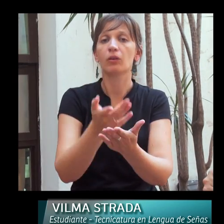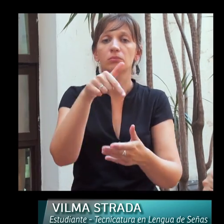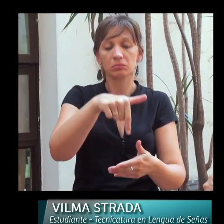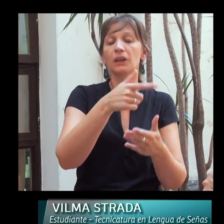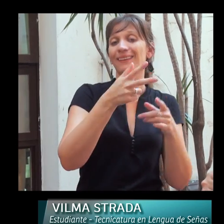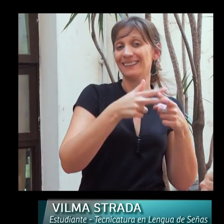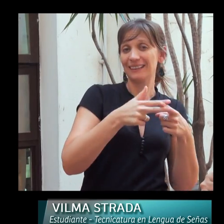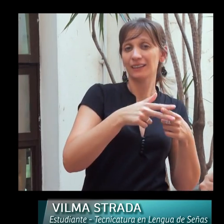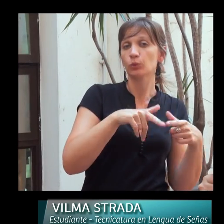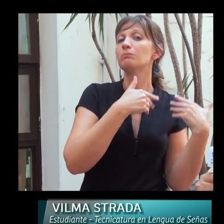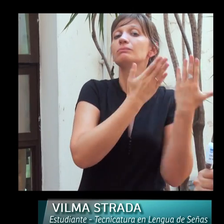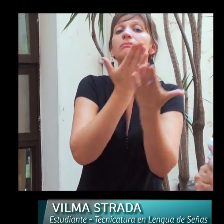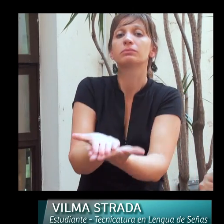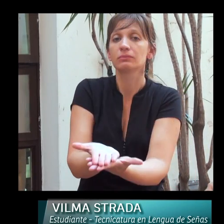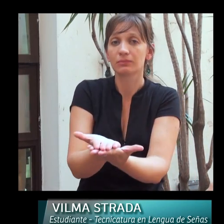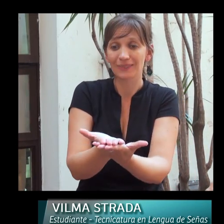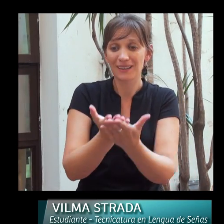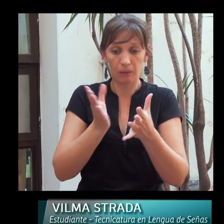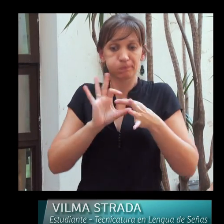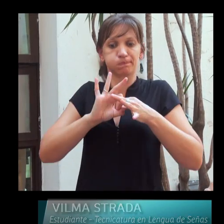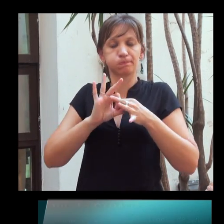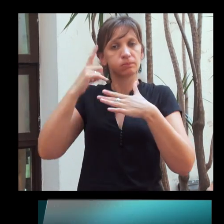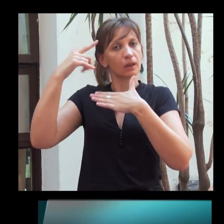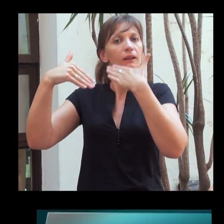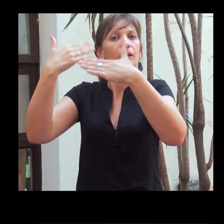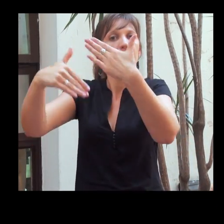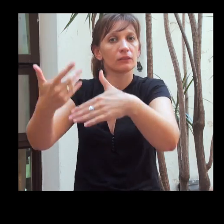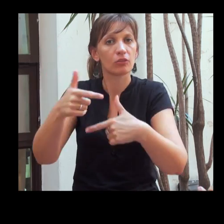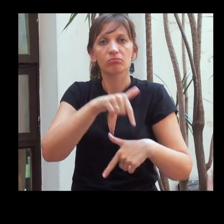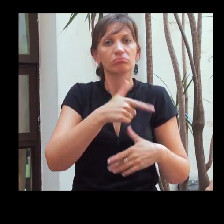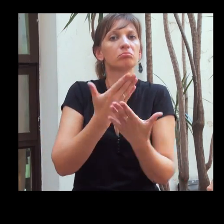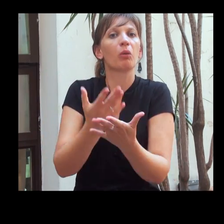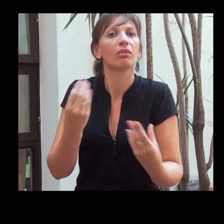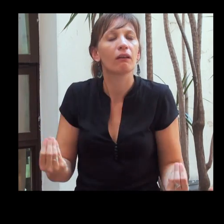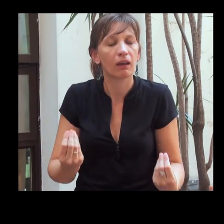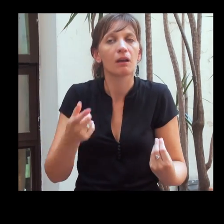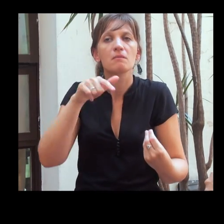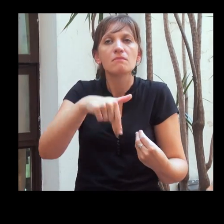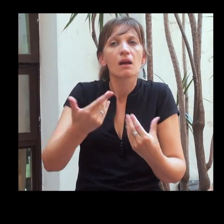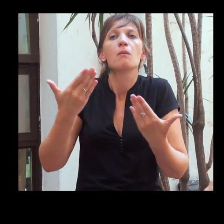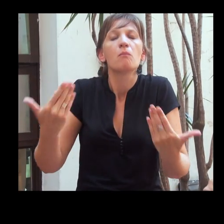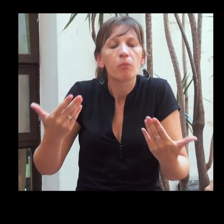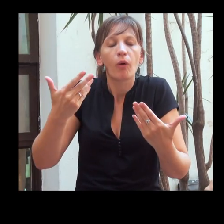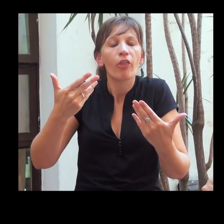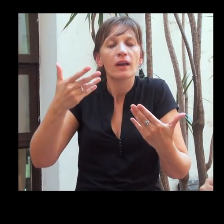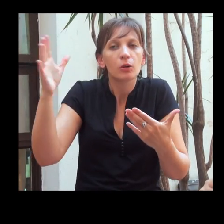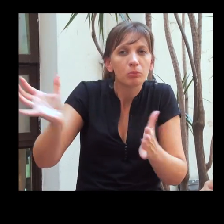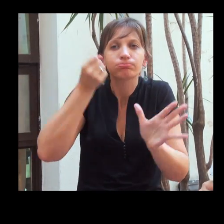Y ahí, desde la tecnicatura, presentamos una propuesta en el marco de esta capacitación para